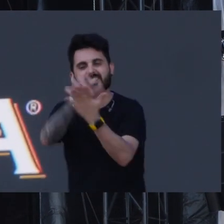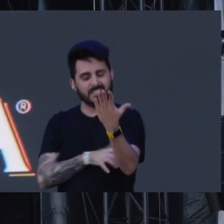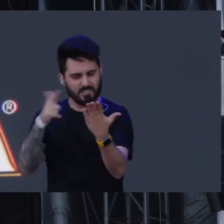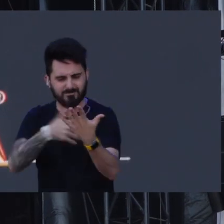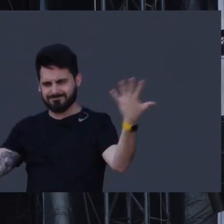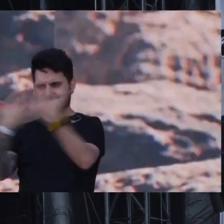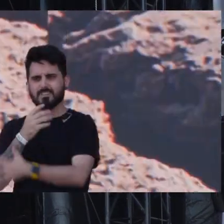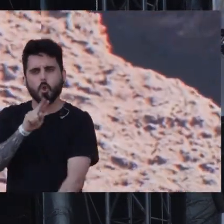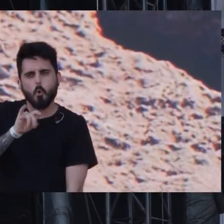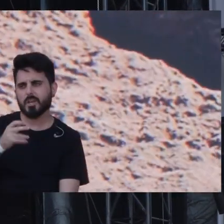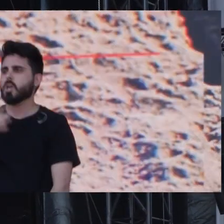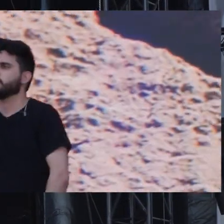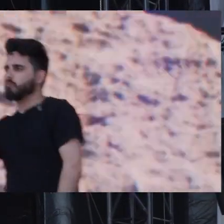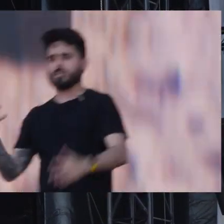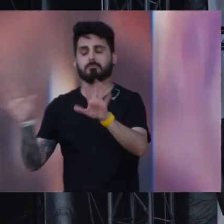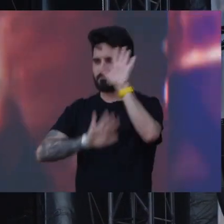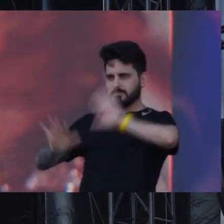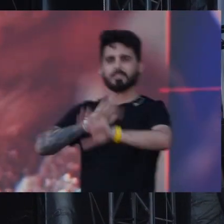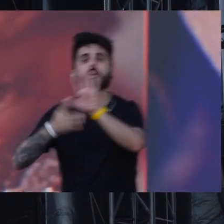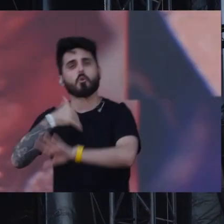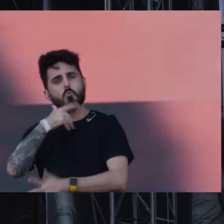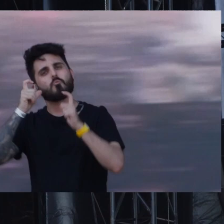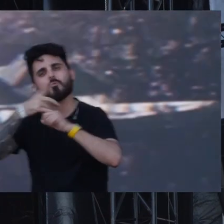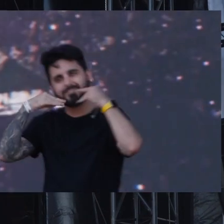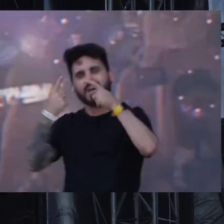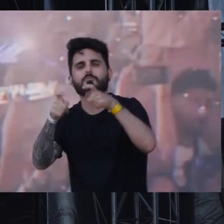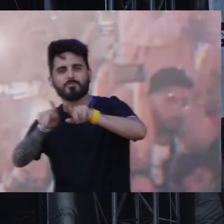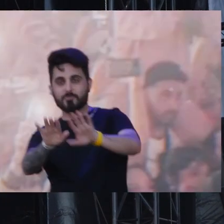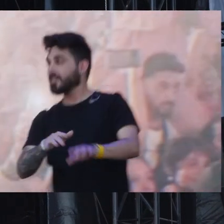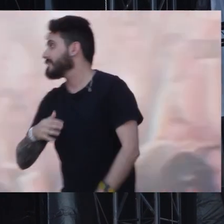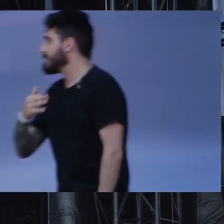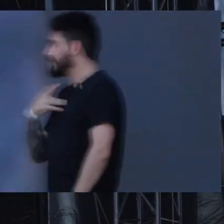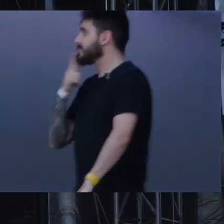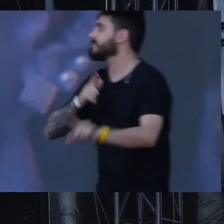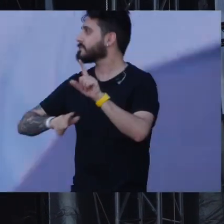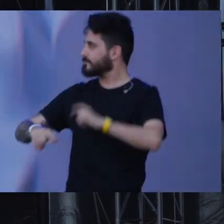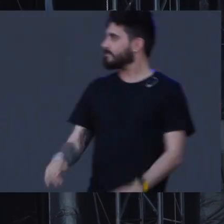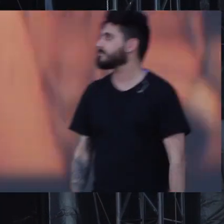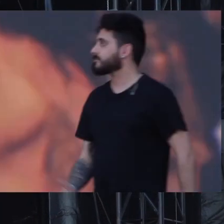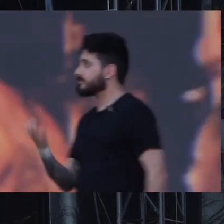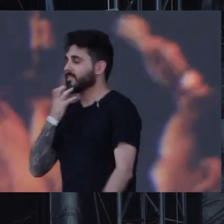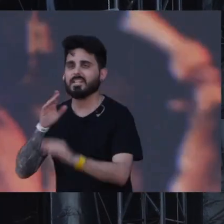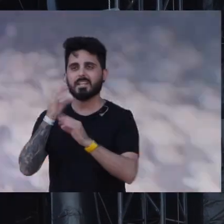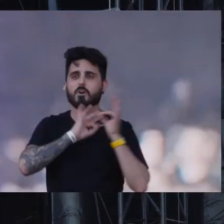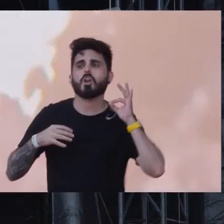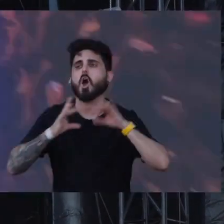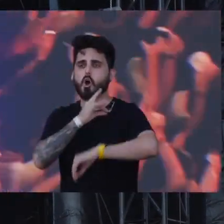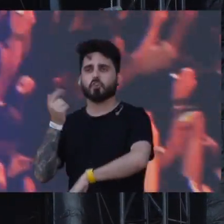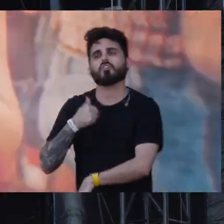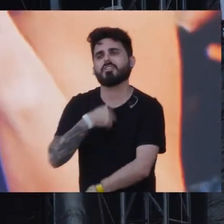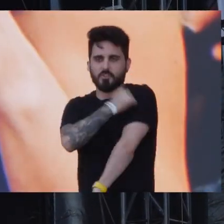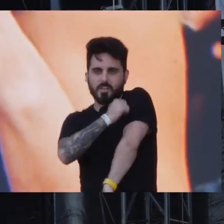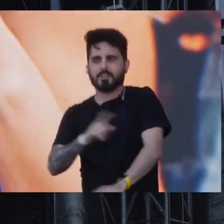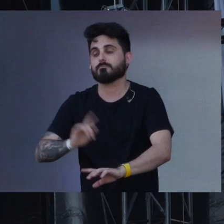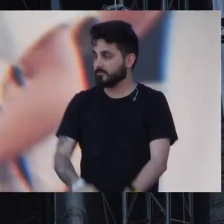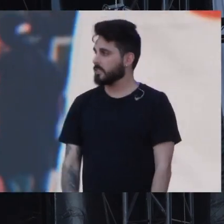les lletres, ara fico a boqui No m'és d'aduqui Surgo a peu de fotos sense dir patata No em preocupi, no és mal que em preocupi Si la cadena no és d'hora, em diu que